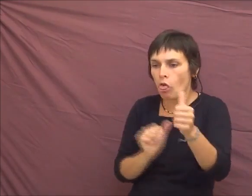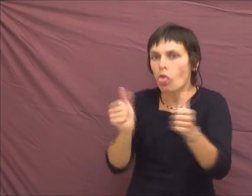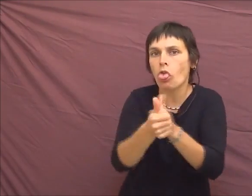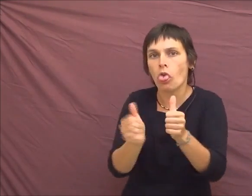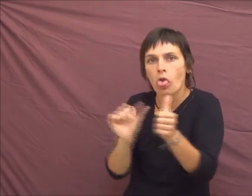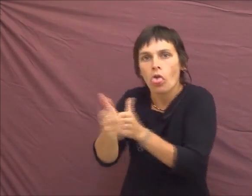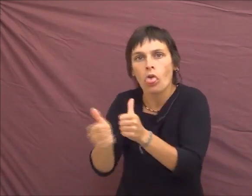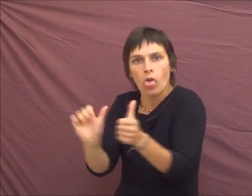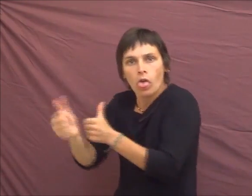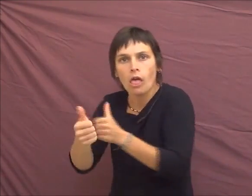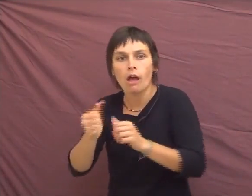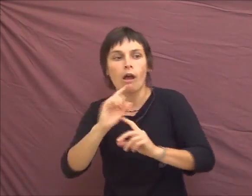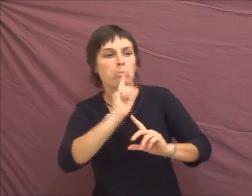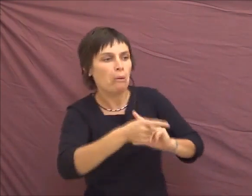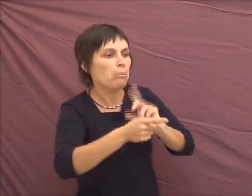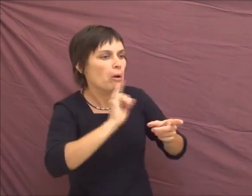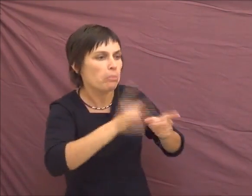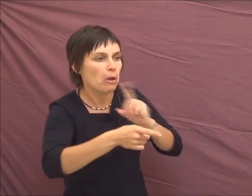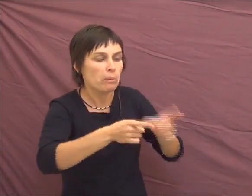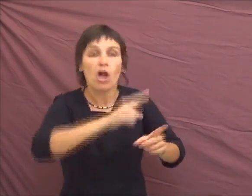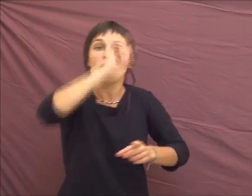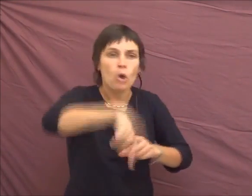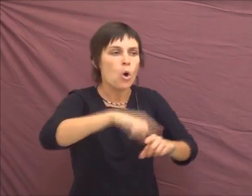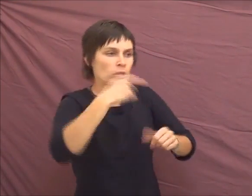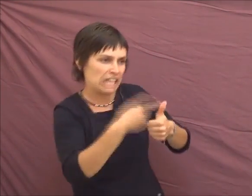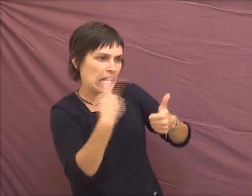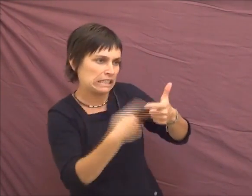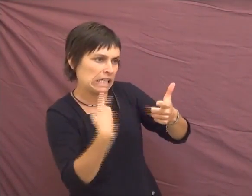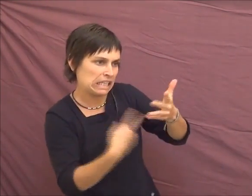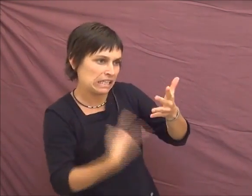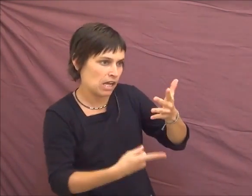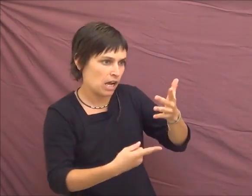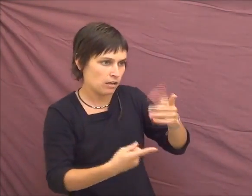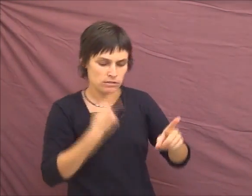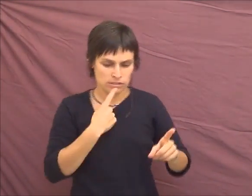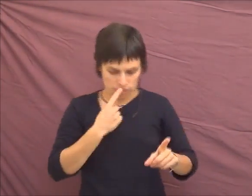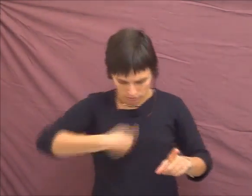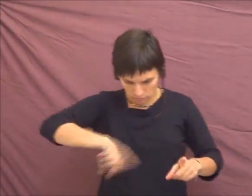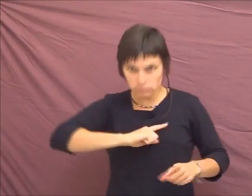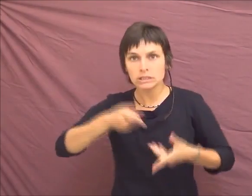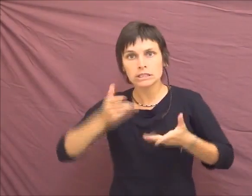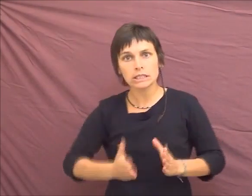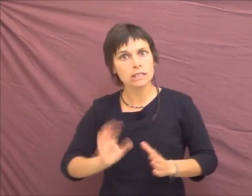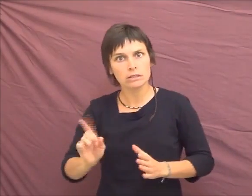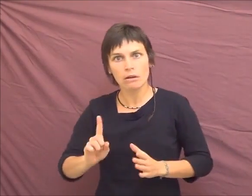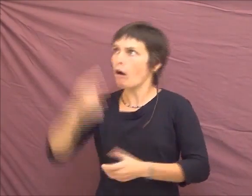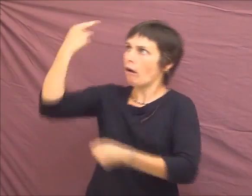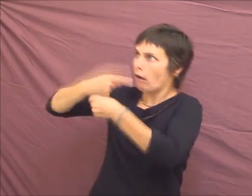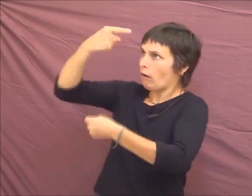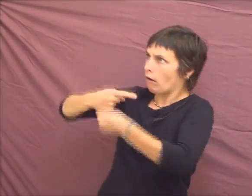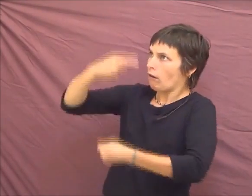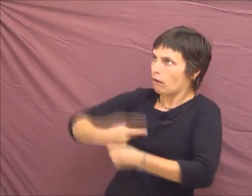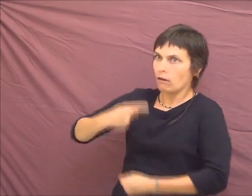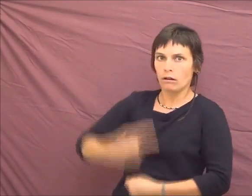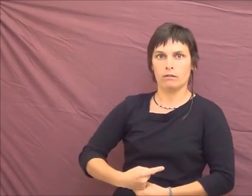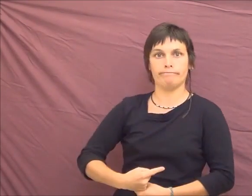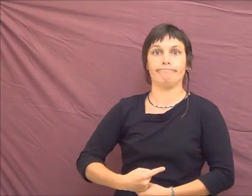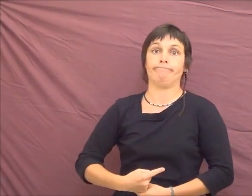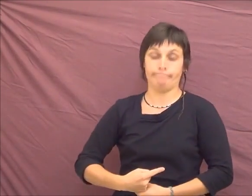chez les sourds, c'est les autres qui vont dicter notre vie, et dire ce qui est bon ou pas pour nous, donc, on nous revole